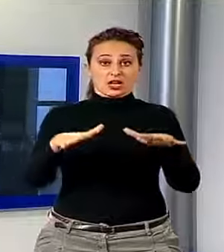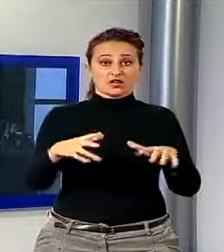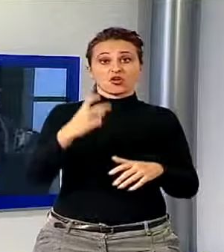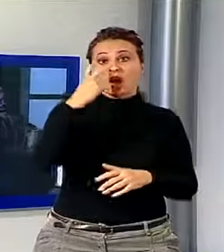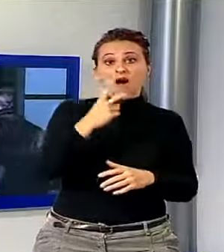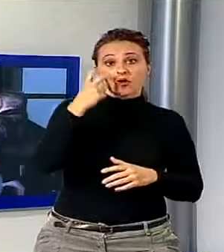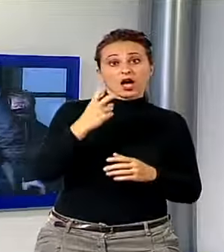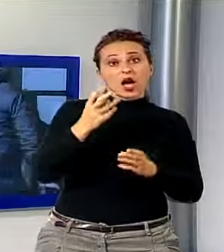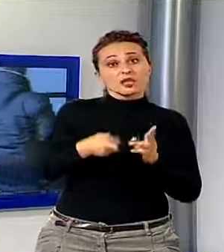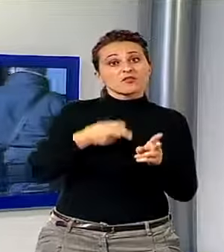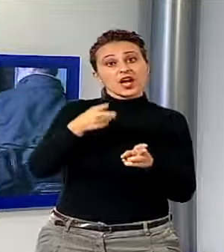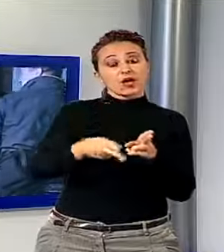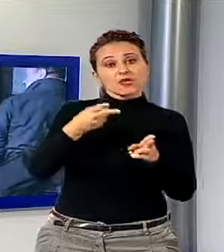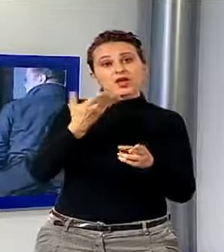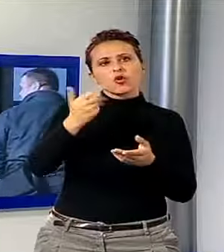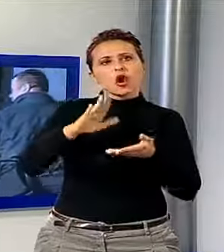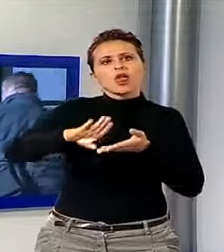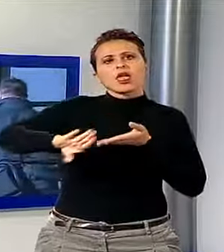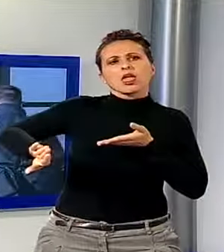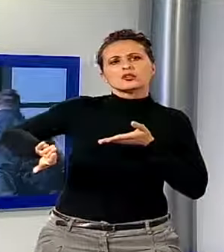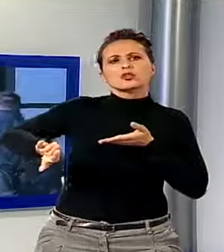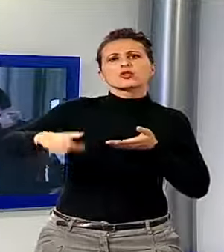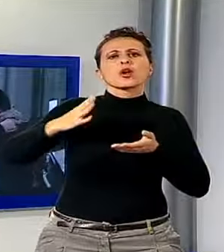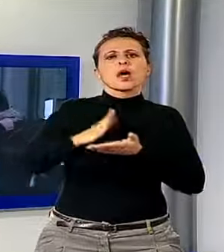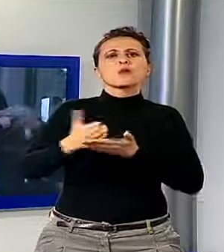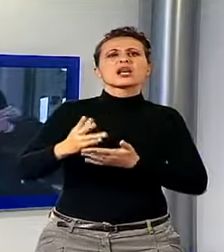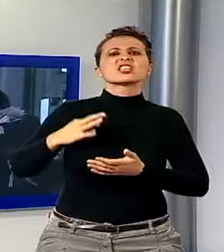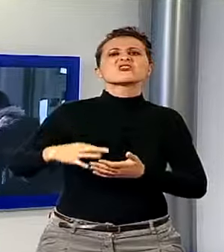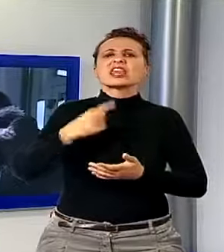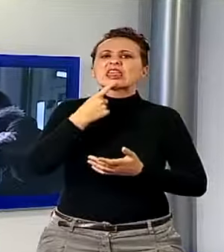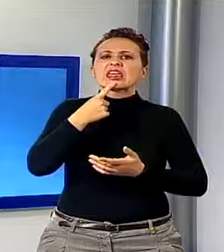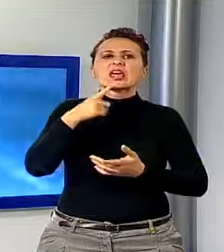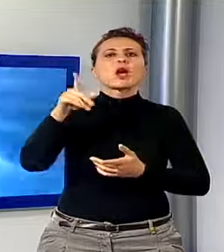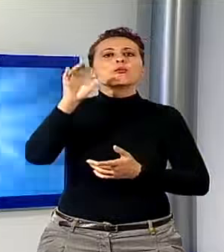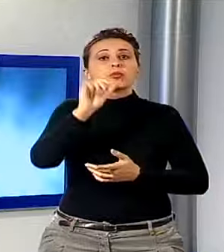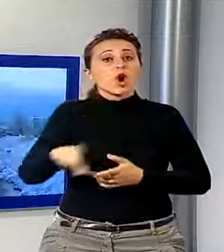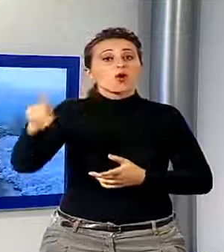ferrovie chiedono l'esclusione dalle parti civili di provincia e regione.